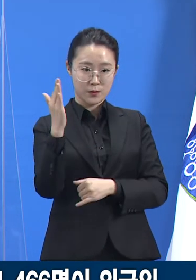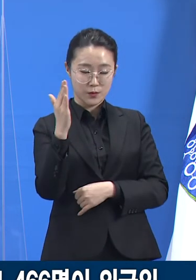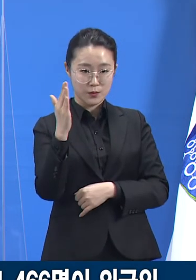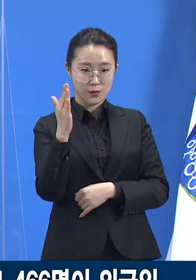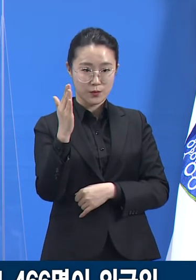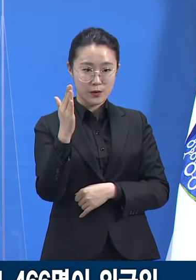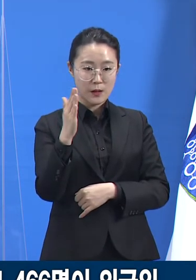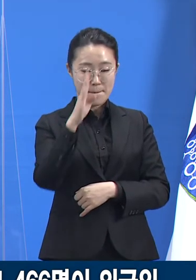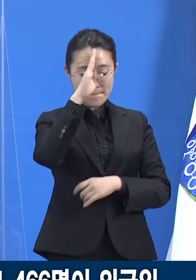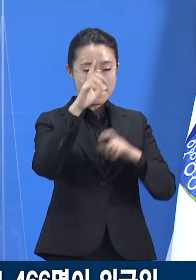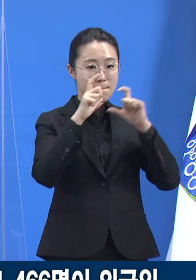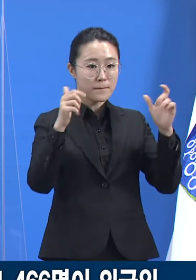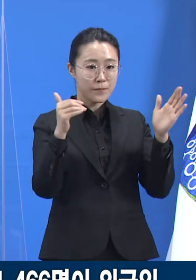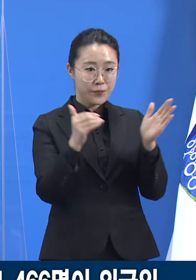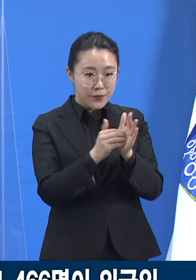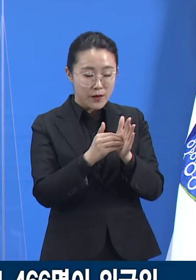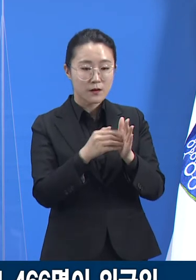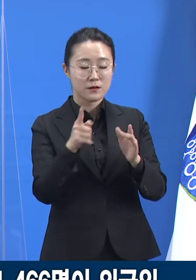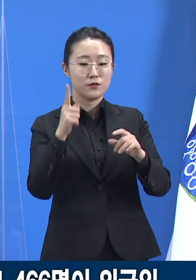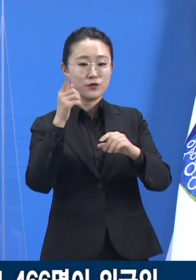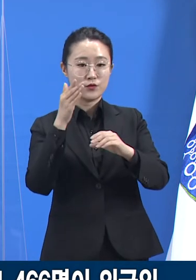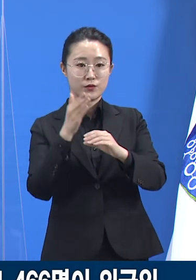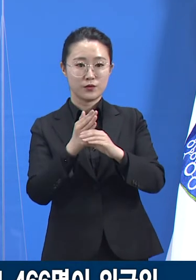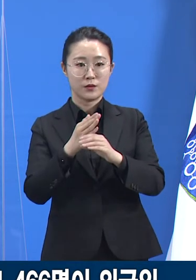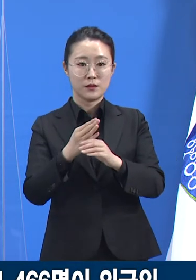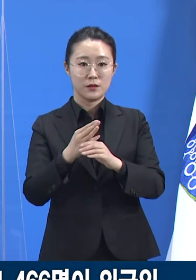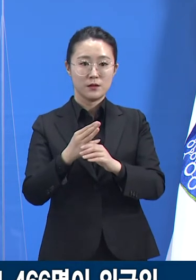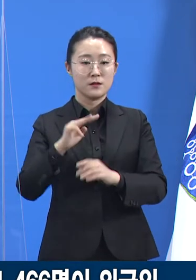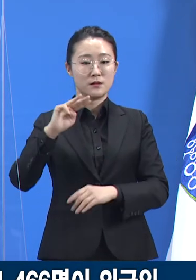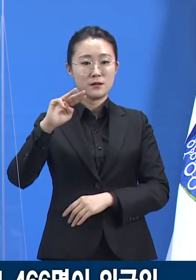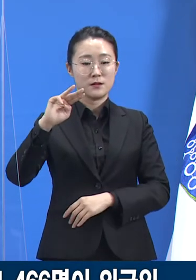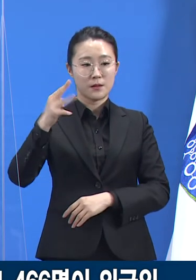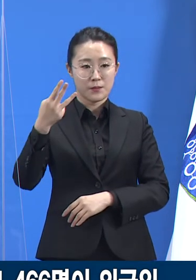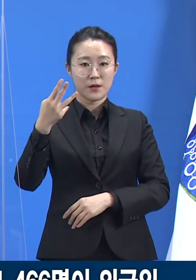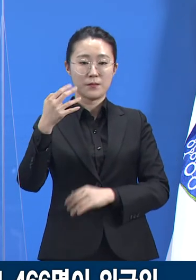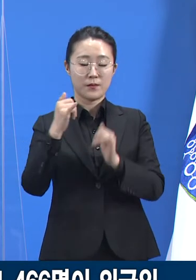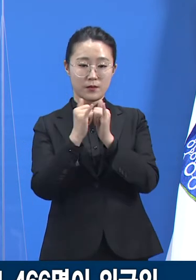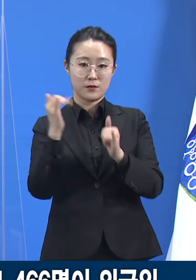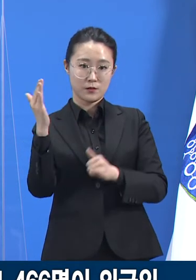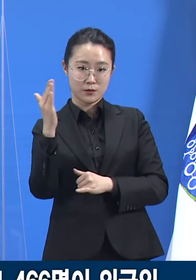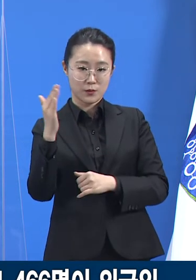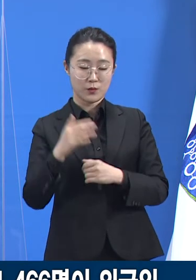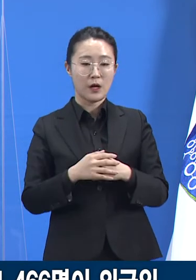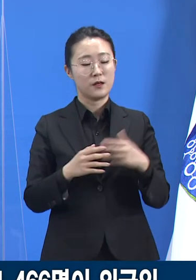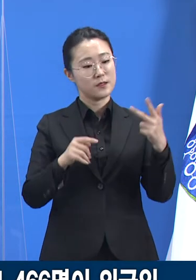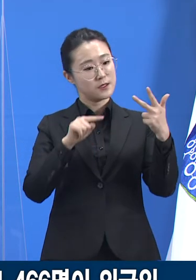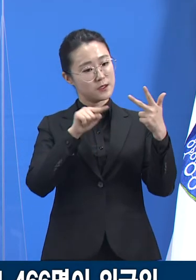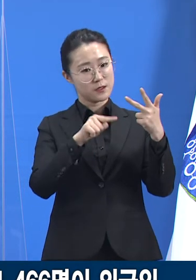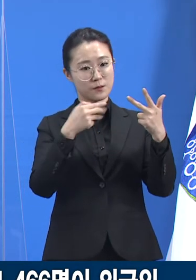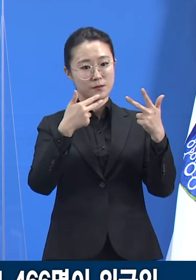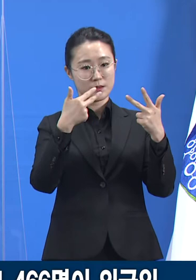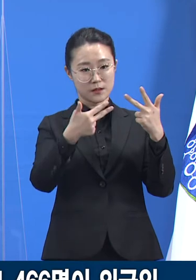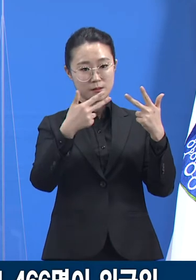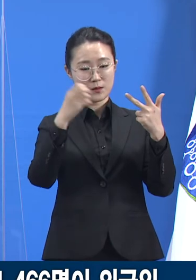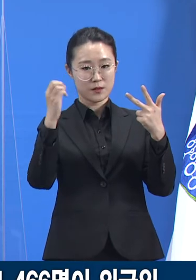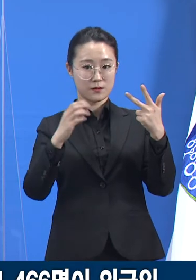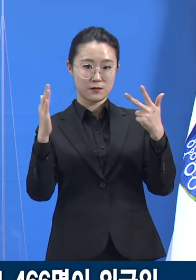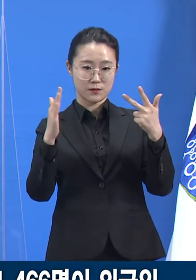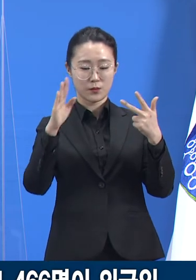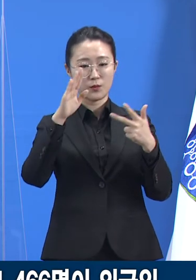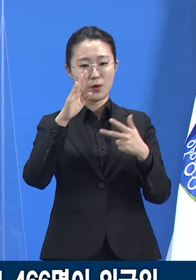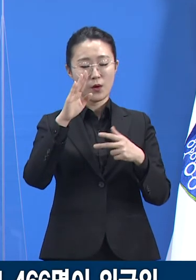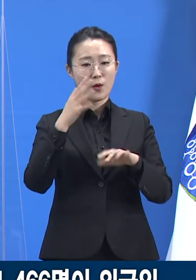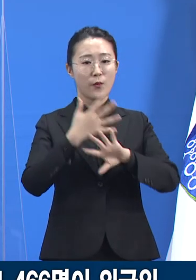외국인이었습니다. 전체 확진자 중 7.7%의 비율이 외국인의 확진이었습니다.